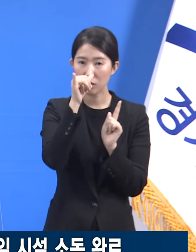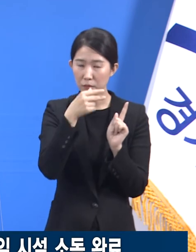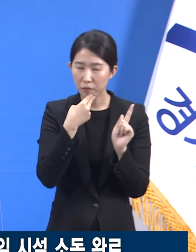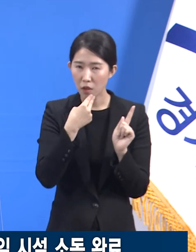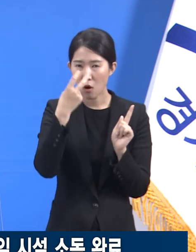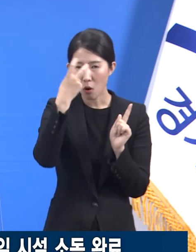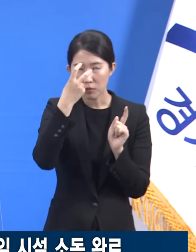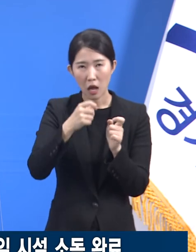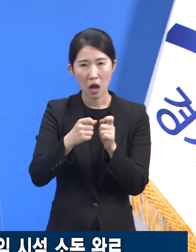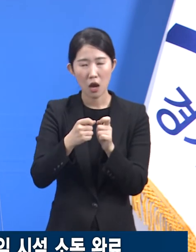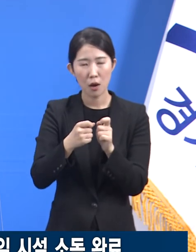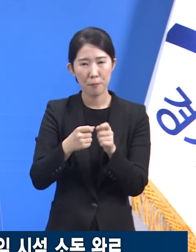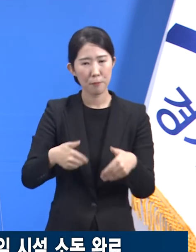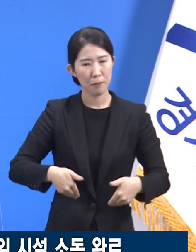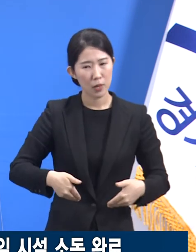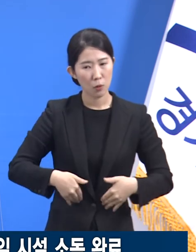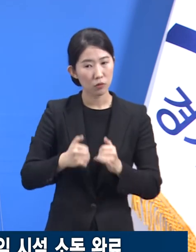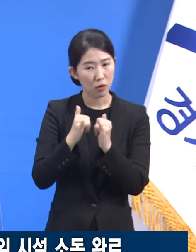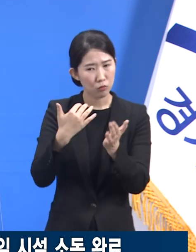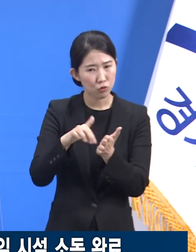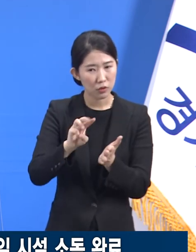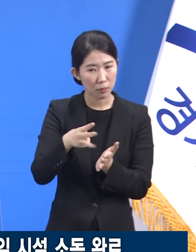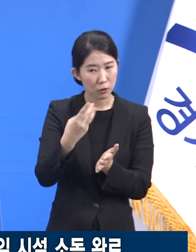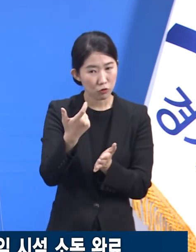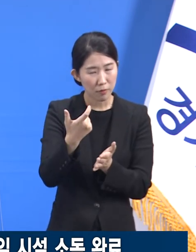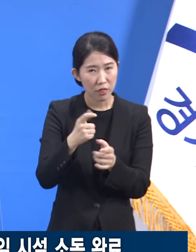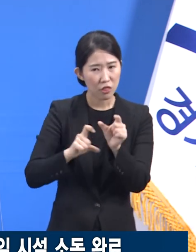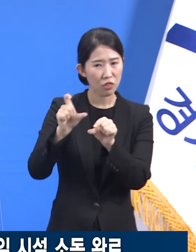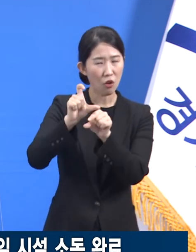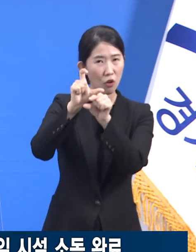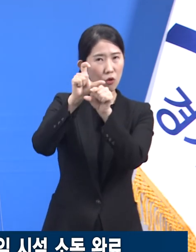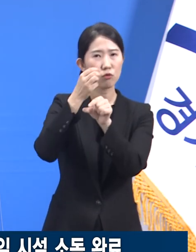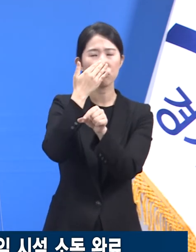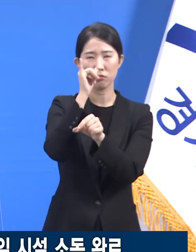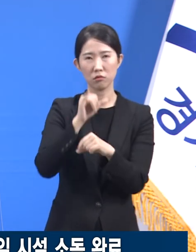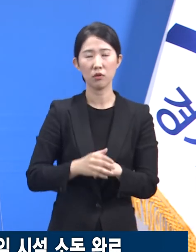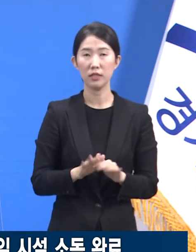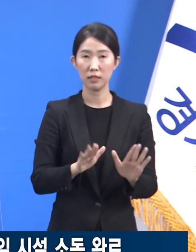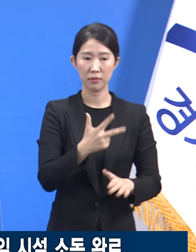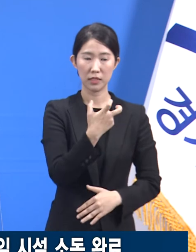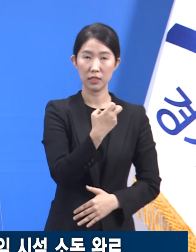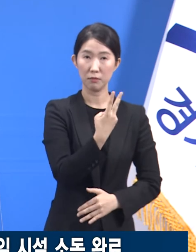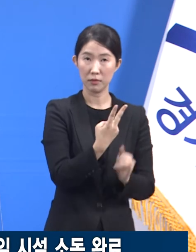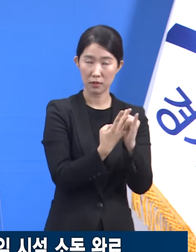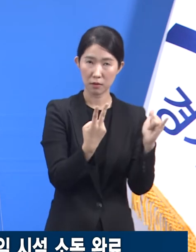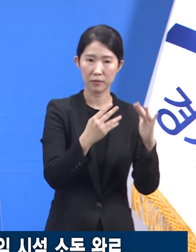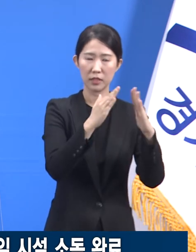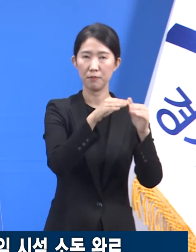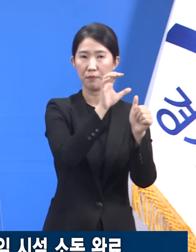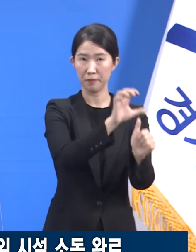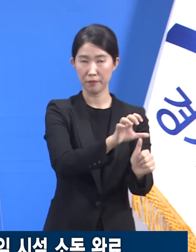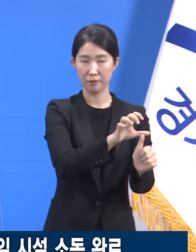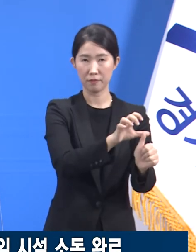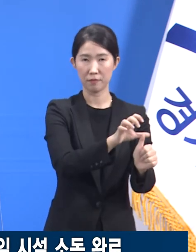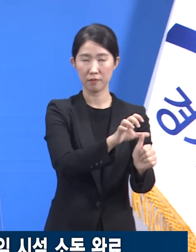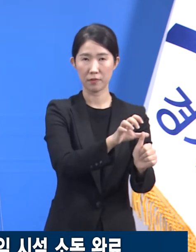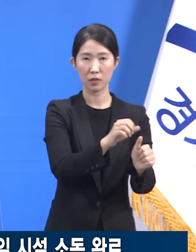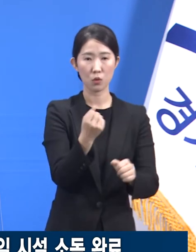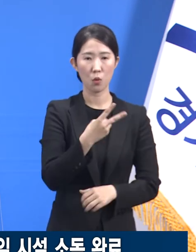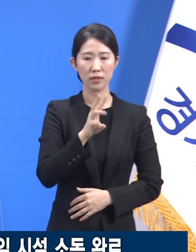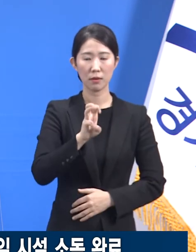대상자는 늘어날 수 있습니다. 72명은 자가격리, 33명은